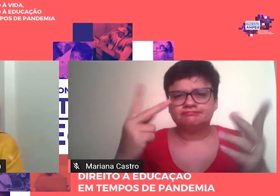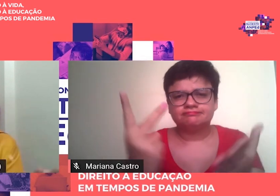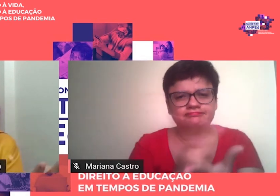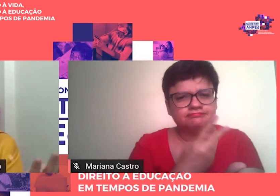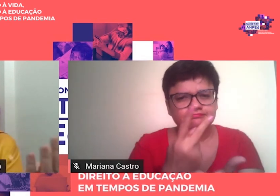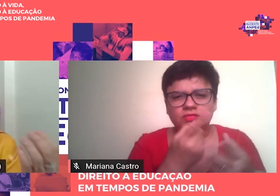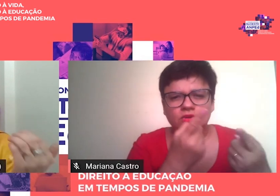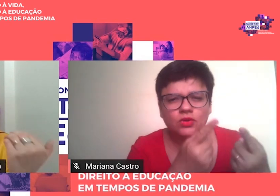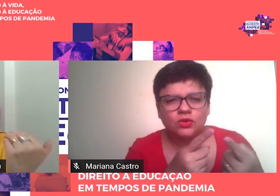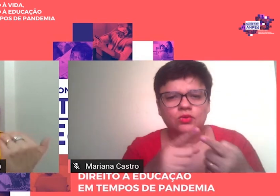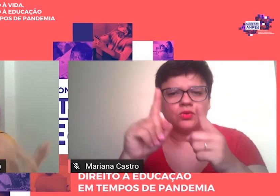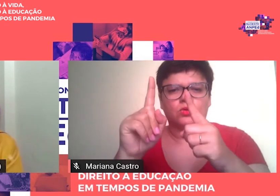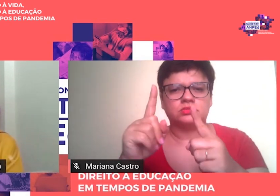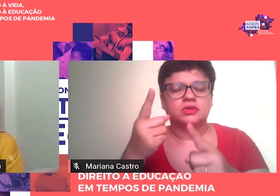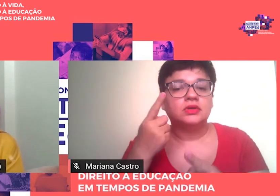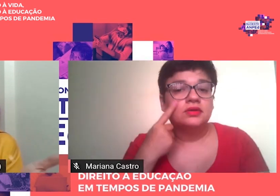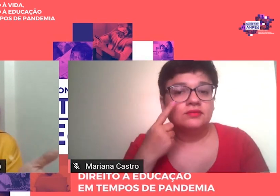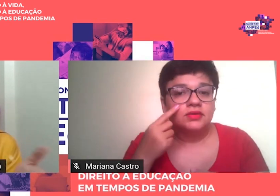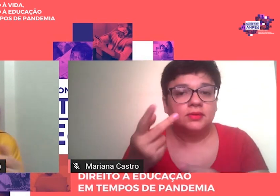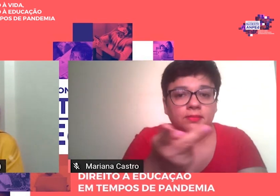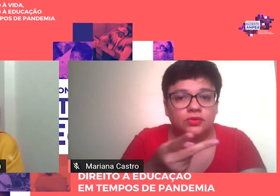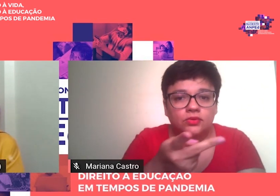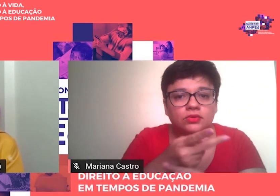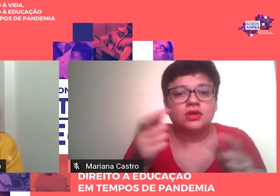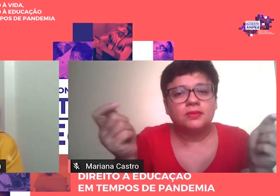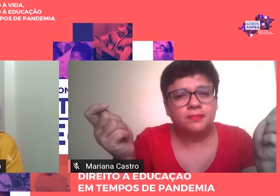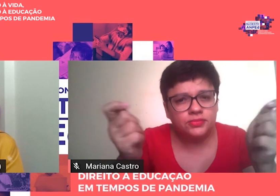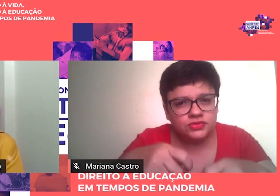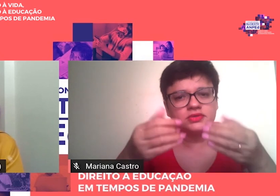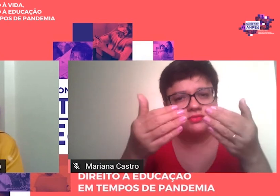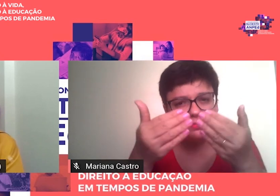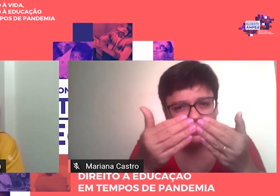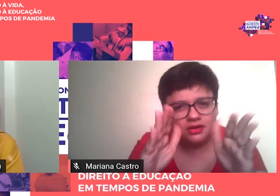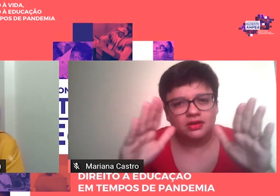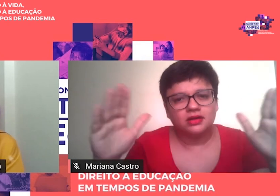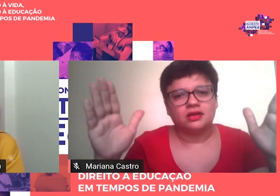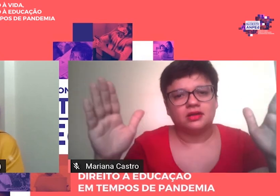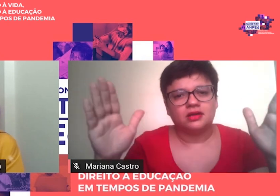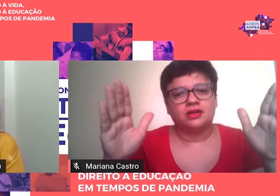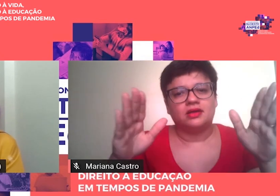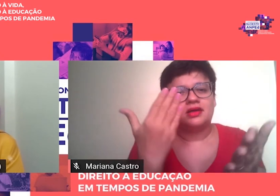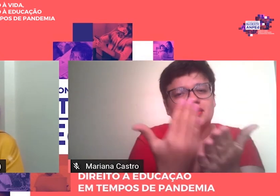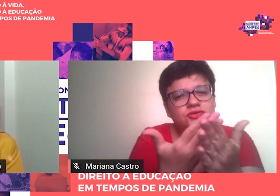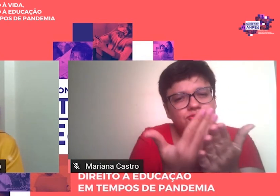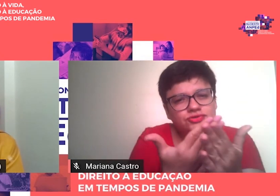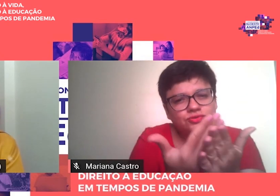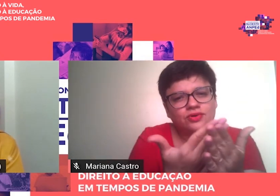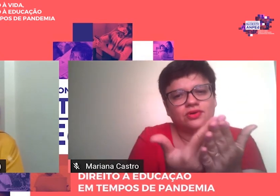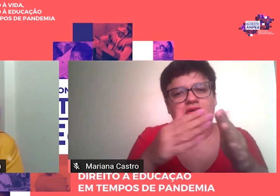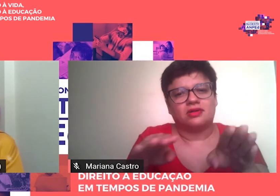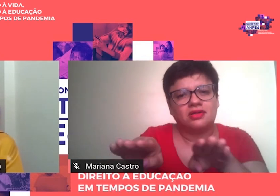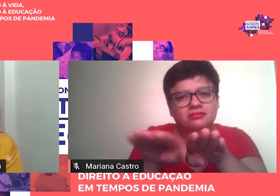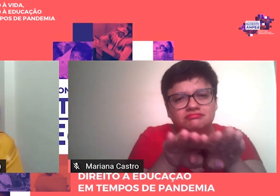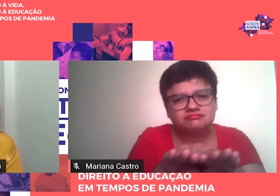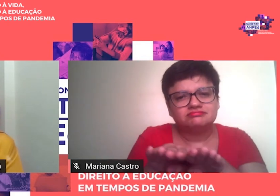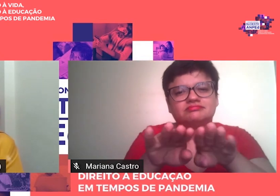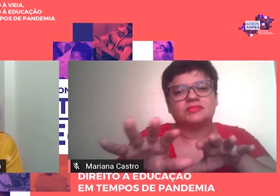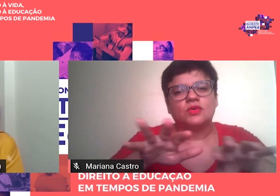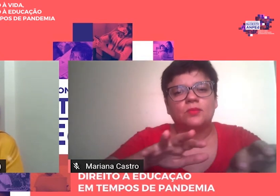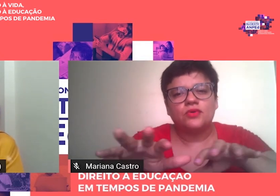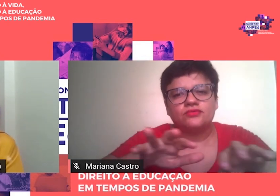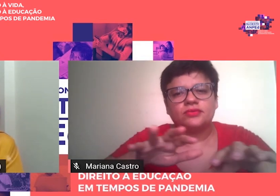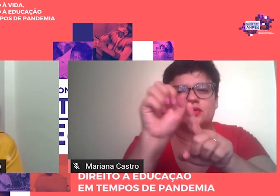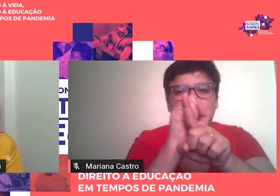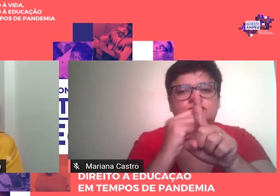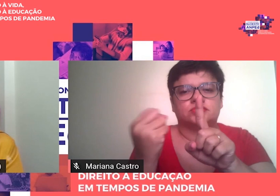Forjar Saídas Saídas Possíveis Para Articular Escola Com os Movimentos Concretos Que tendem A